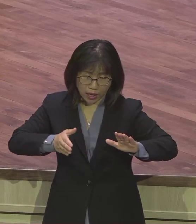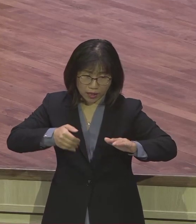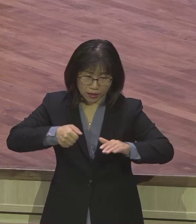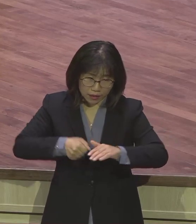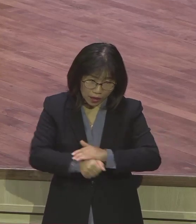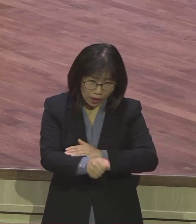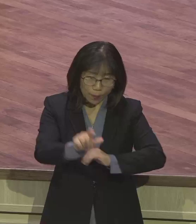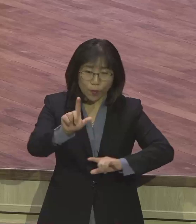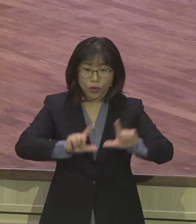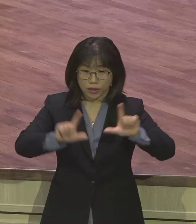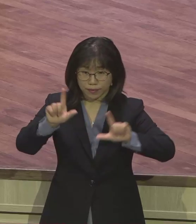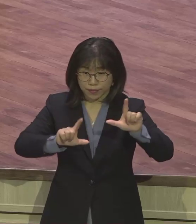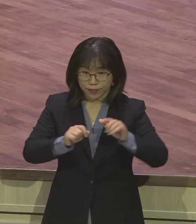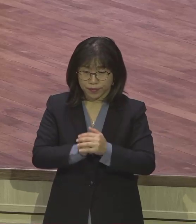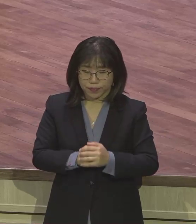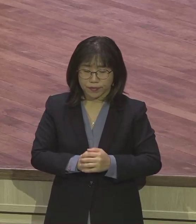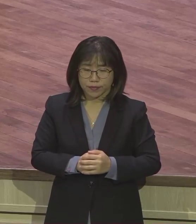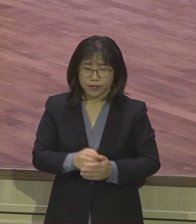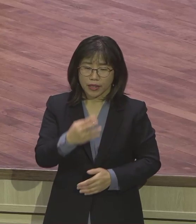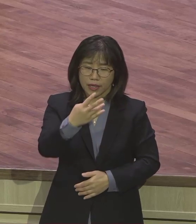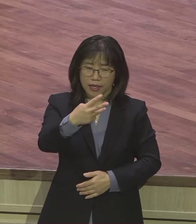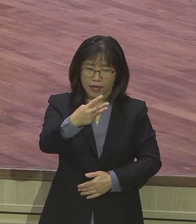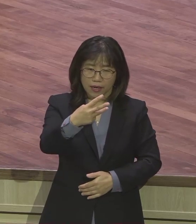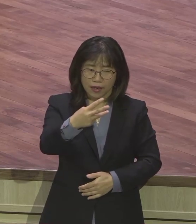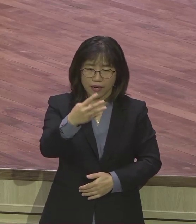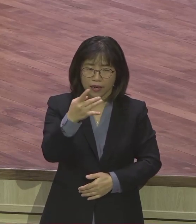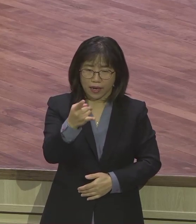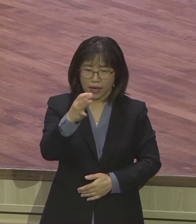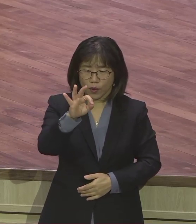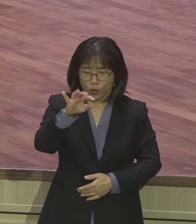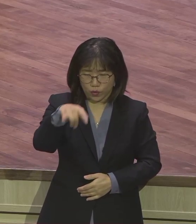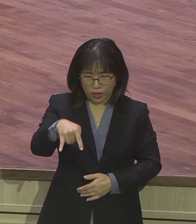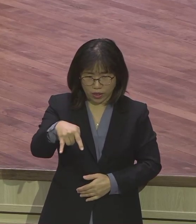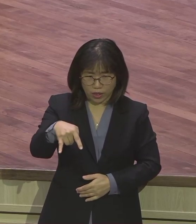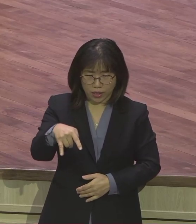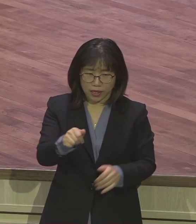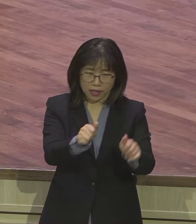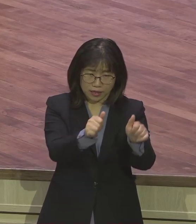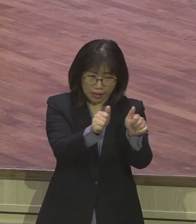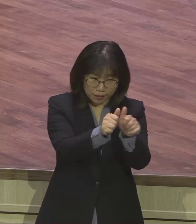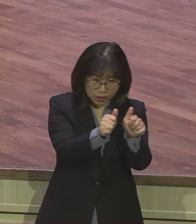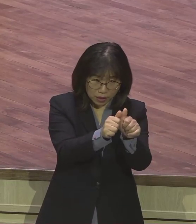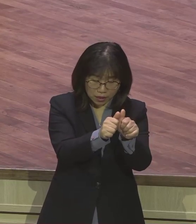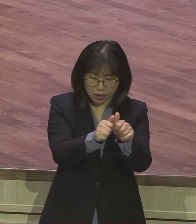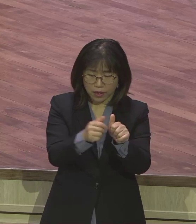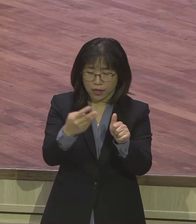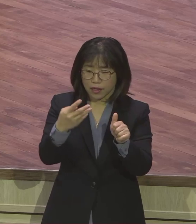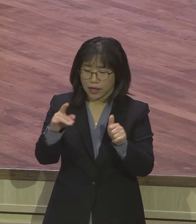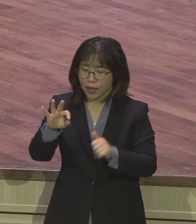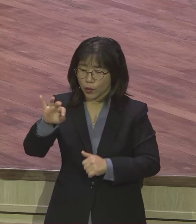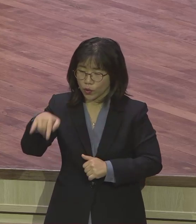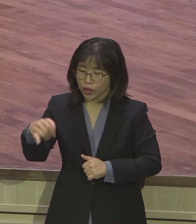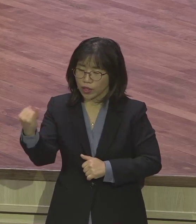아주 독특한 표현이죠. 레위 가족 중 한 사람이 가서 레위 여자에게